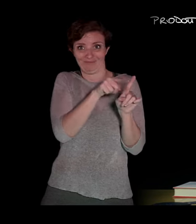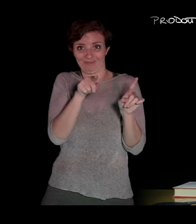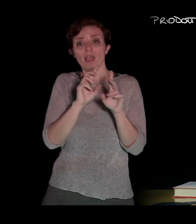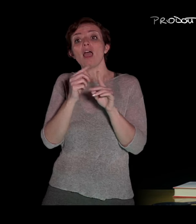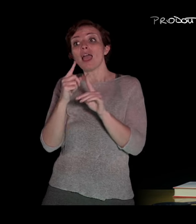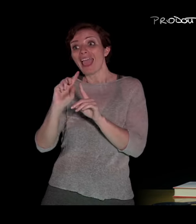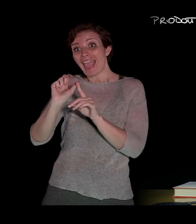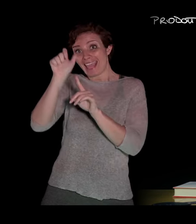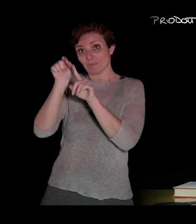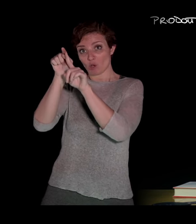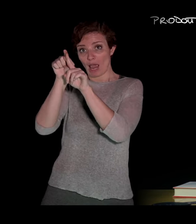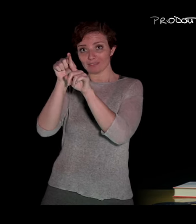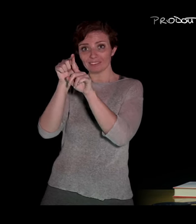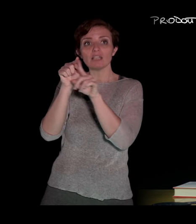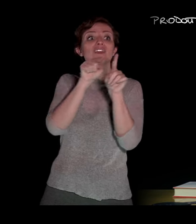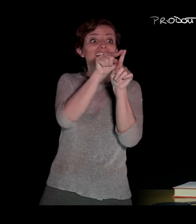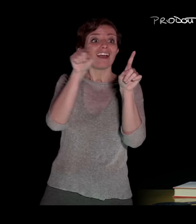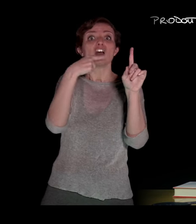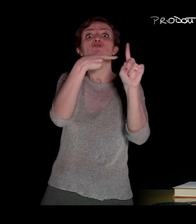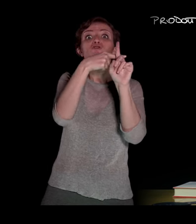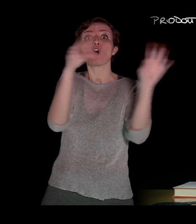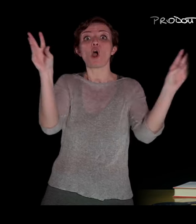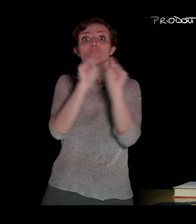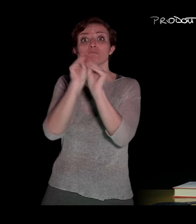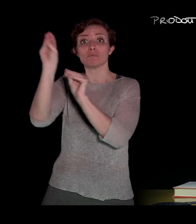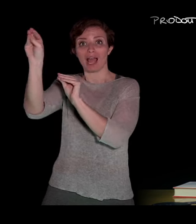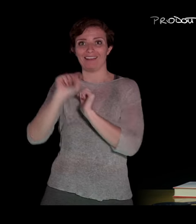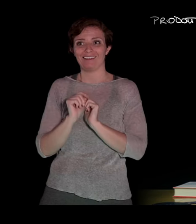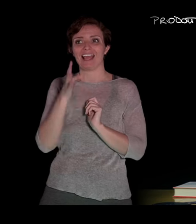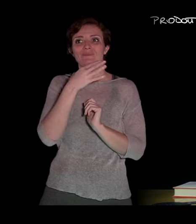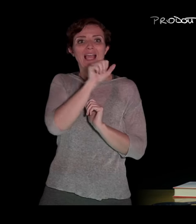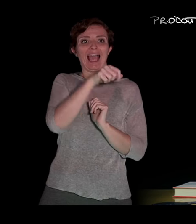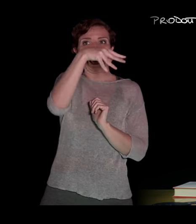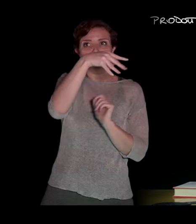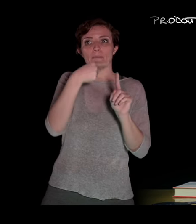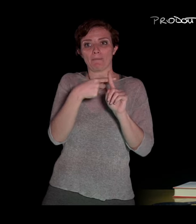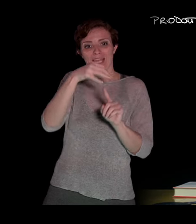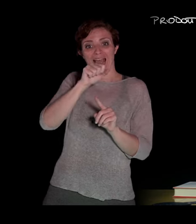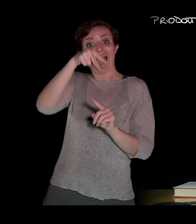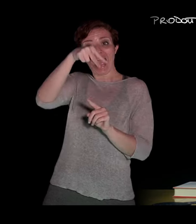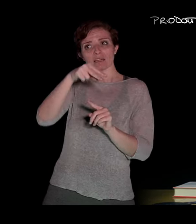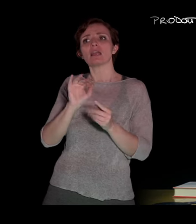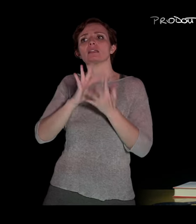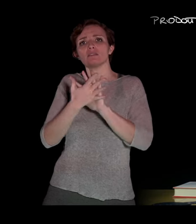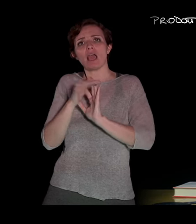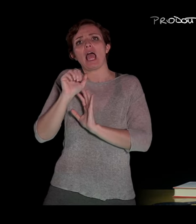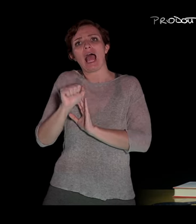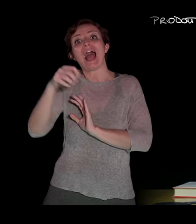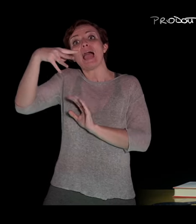esponenti, per cui A alla m per A alla n sarà uguale ad A alla m più n. Per